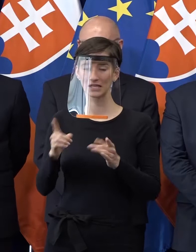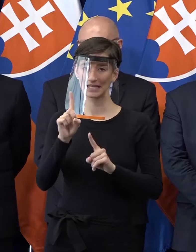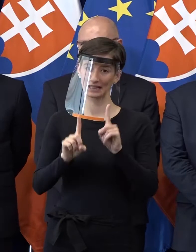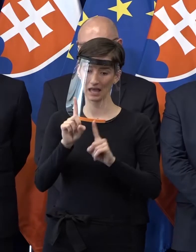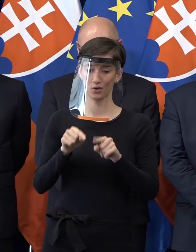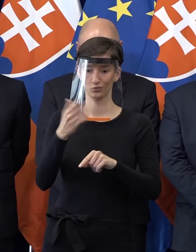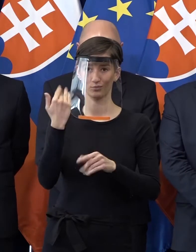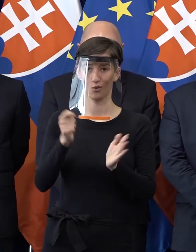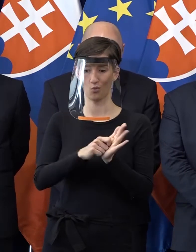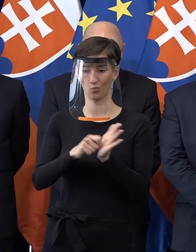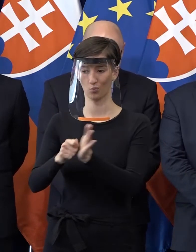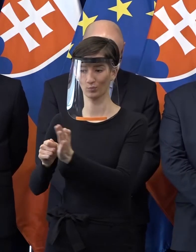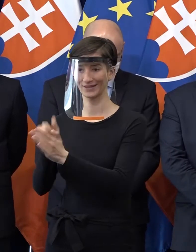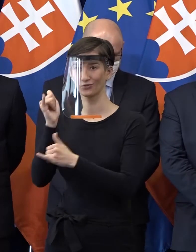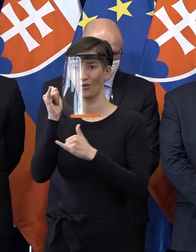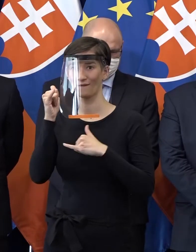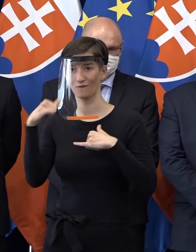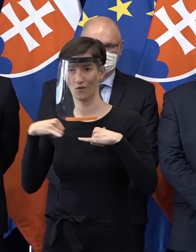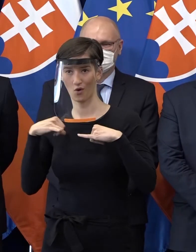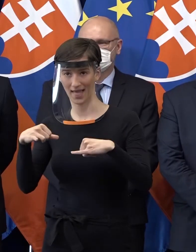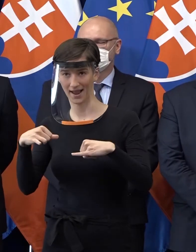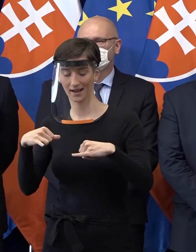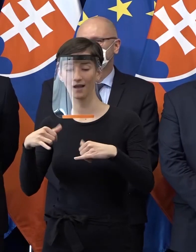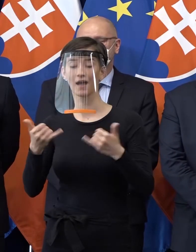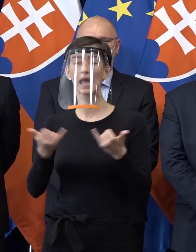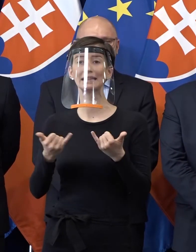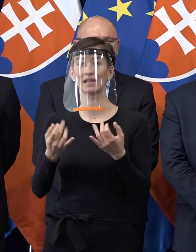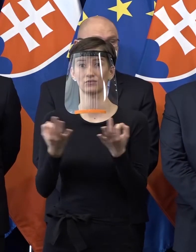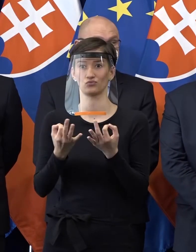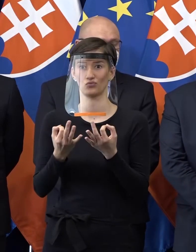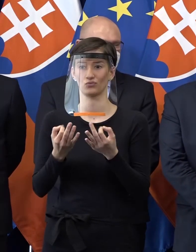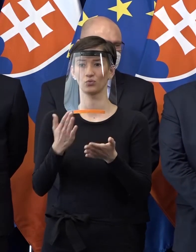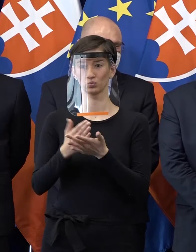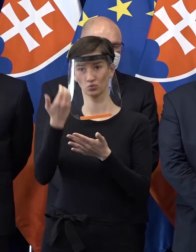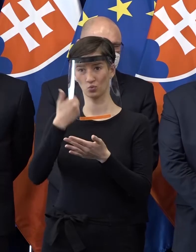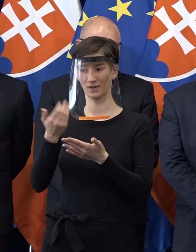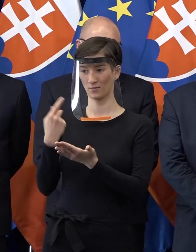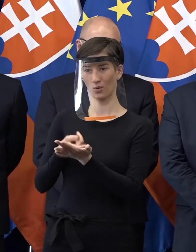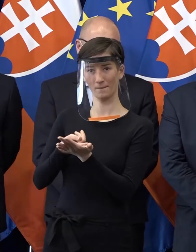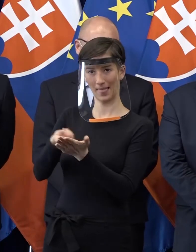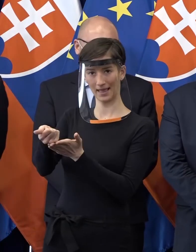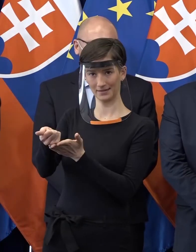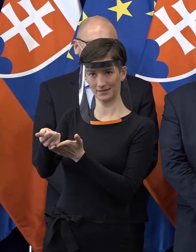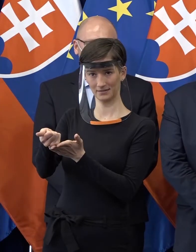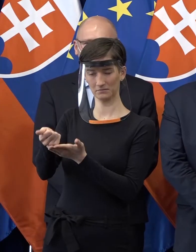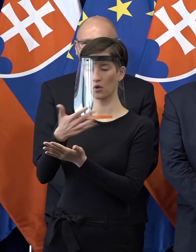moment, čiže kúp si skoro, dostaneš veľkú zľavu. Ľudia vyplatili zajazdy, chceli v lete cestovať.